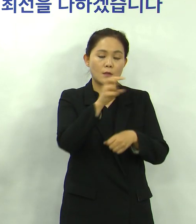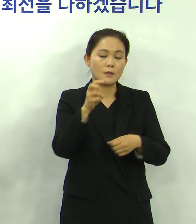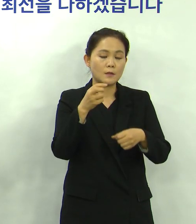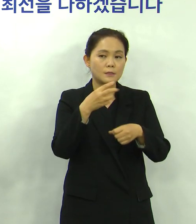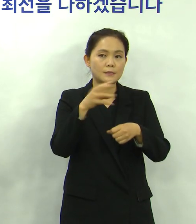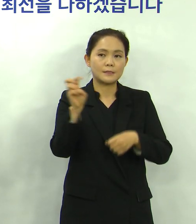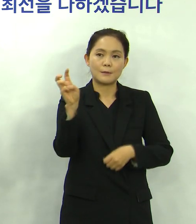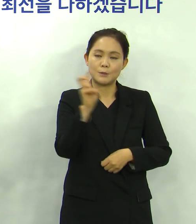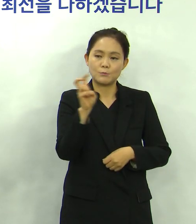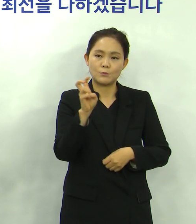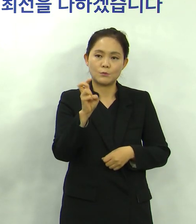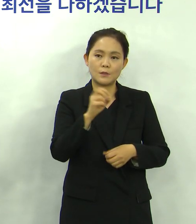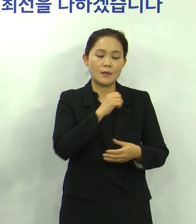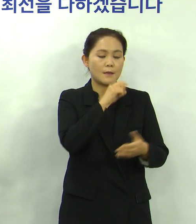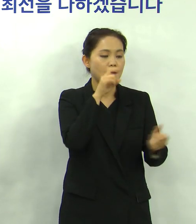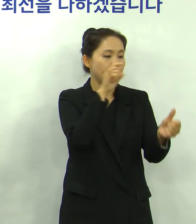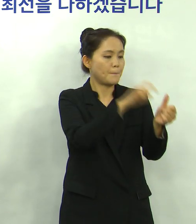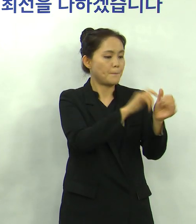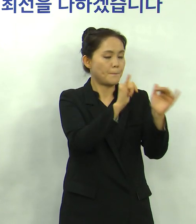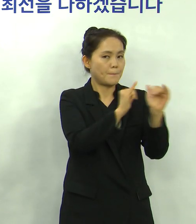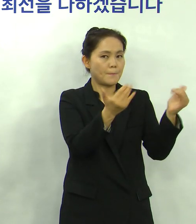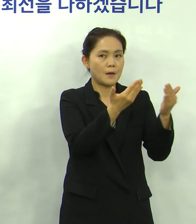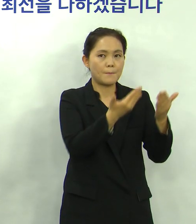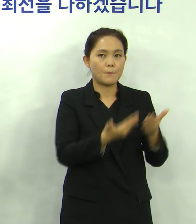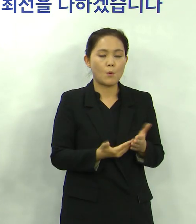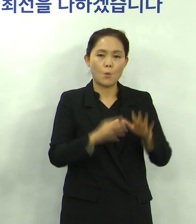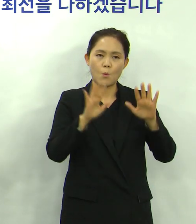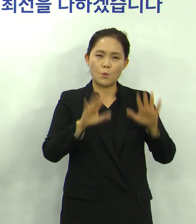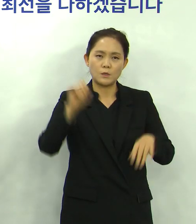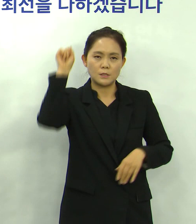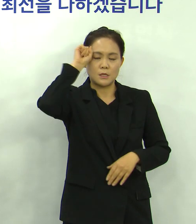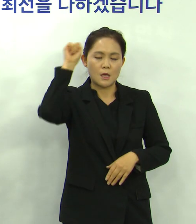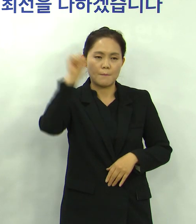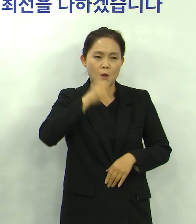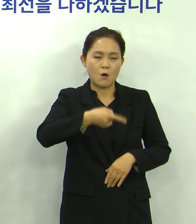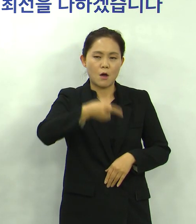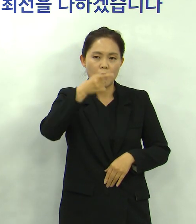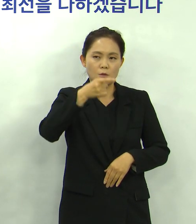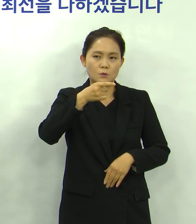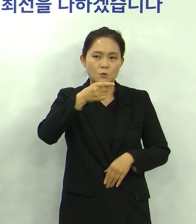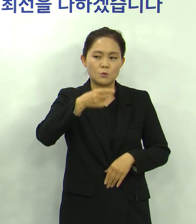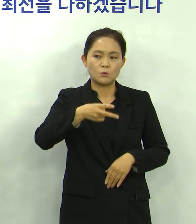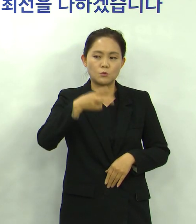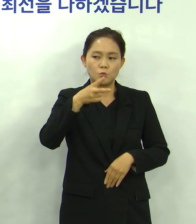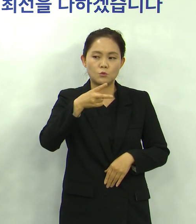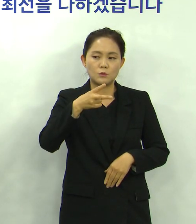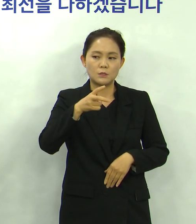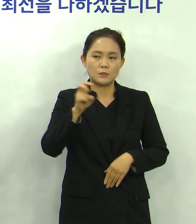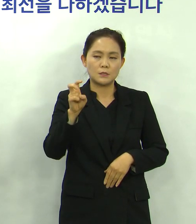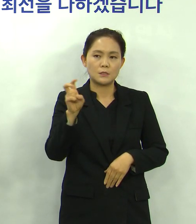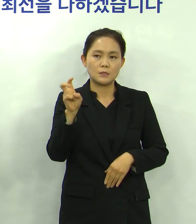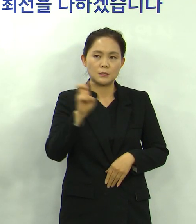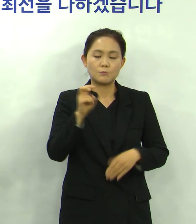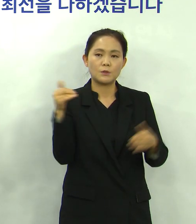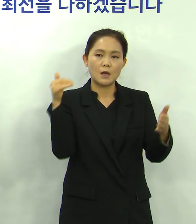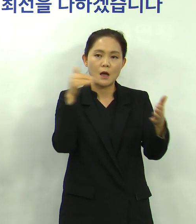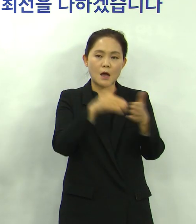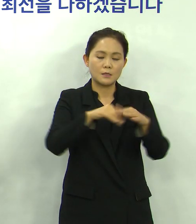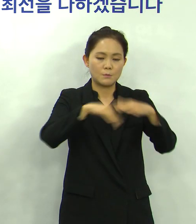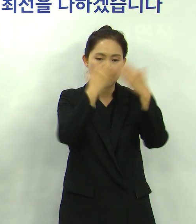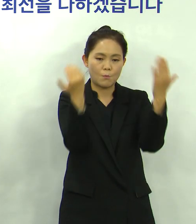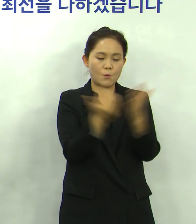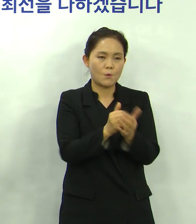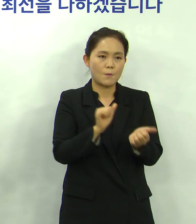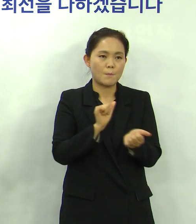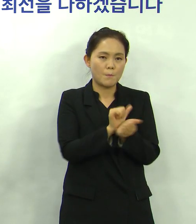받아서 오늘 새벽 1시부터 2시 10분까지 병원 전체를 소독을 하고